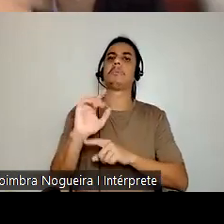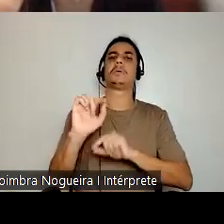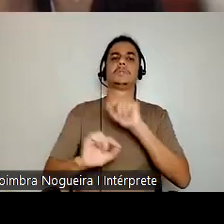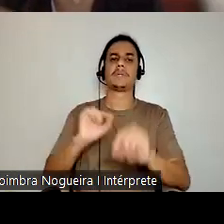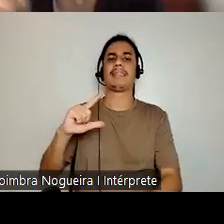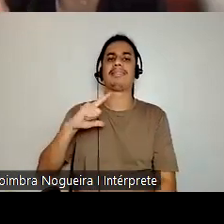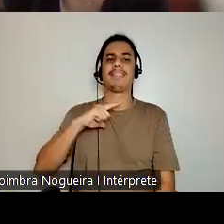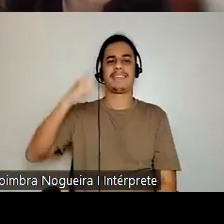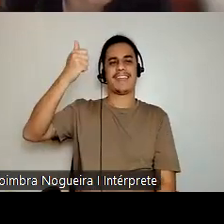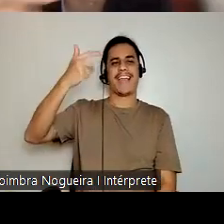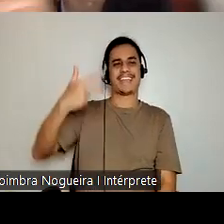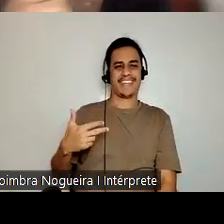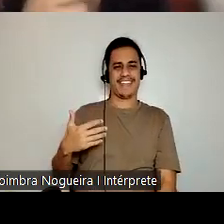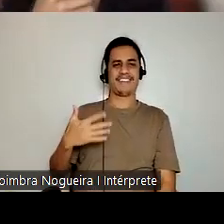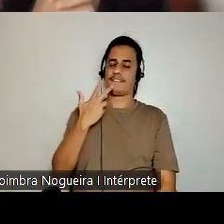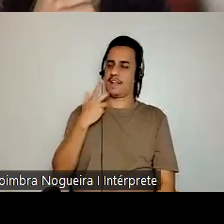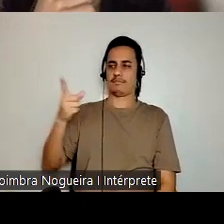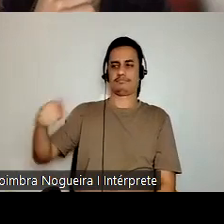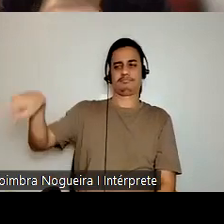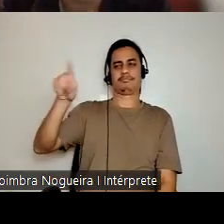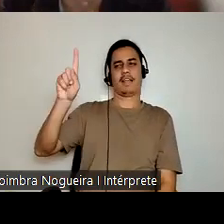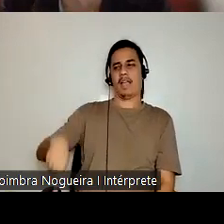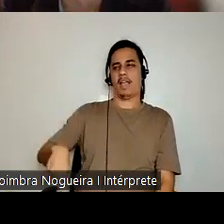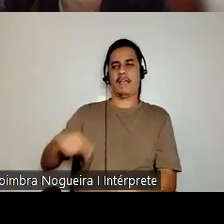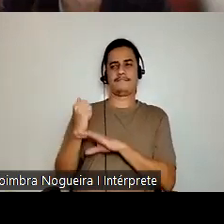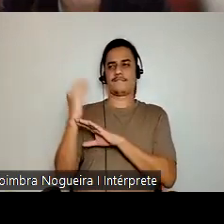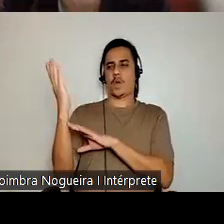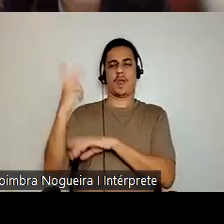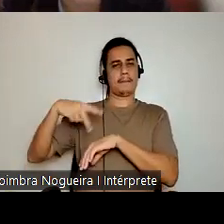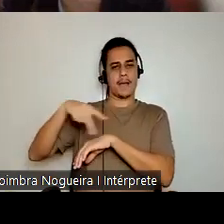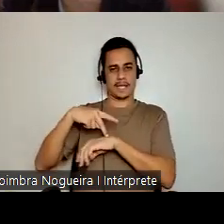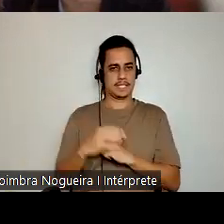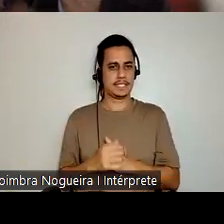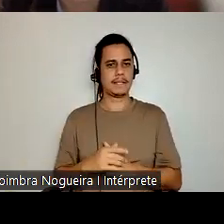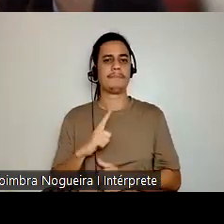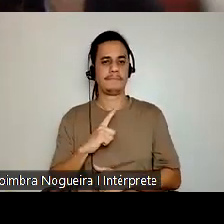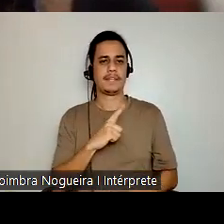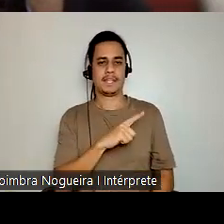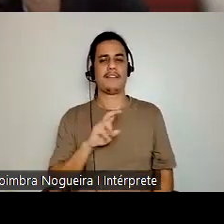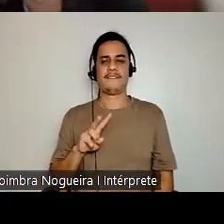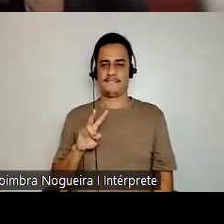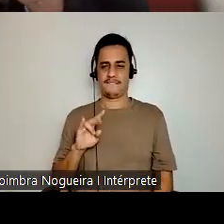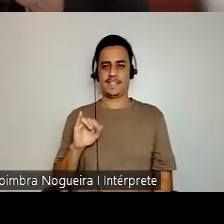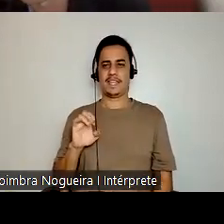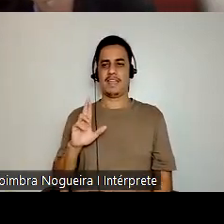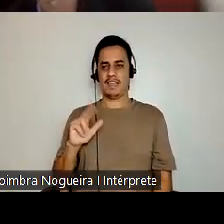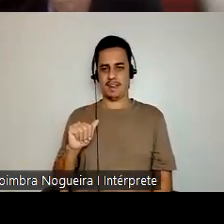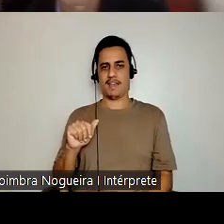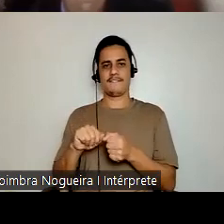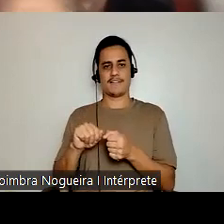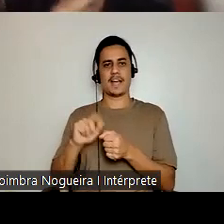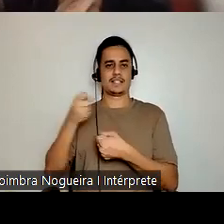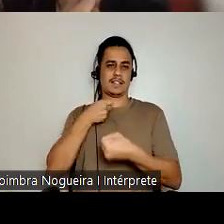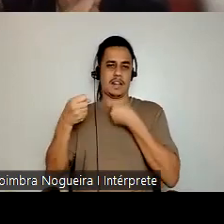questão de eternos estrangeiros. Francisca Vieira capta nessa entrevista com um brasileiro de classe alta